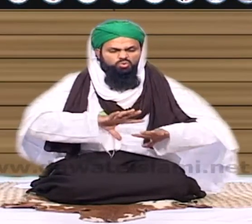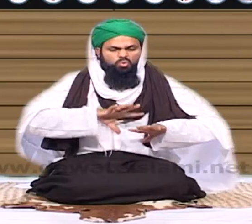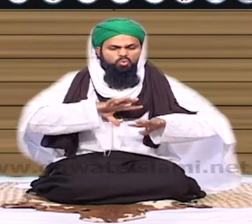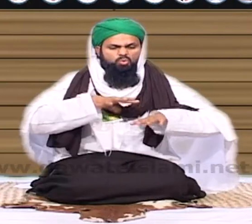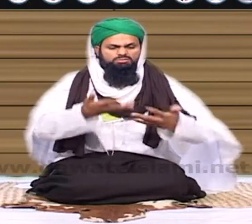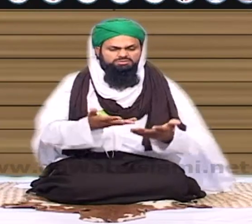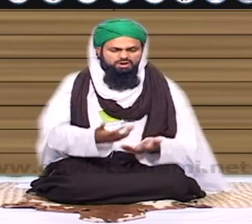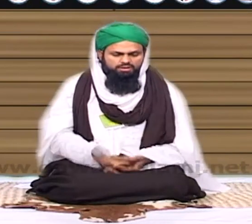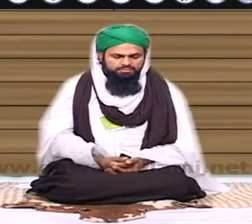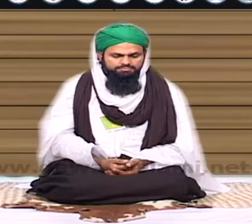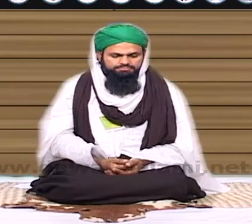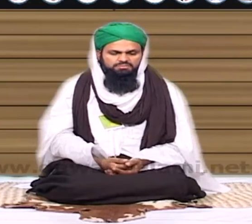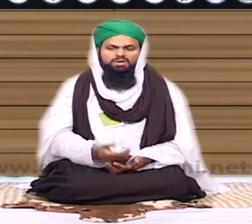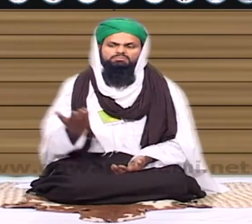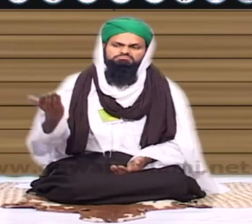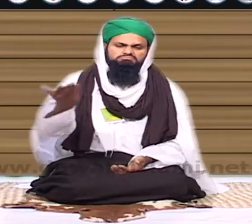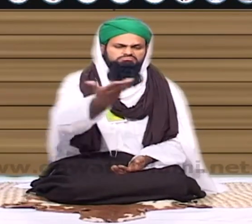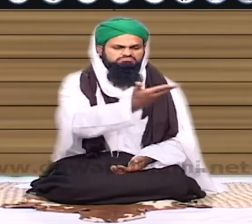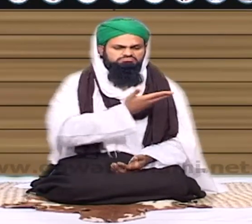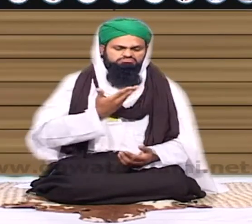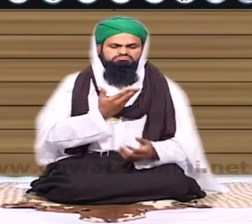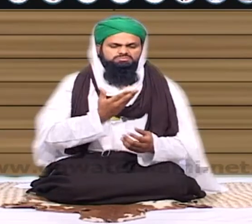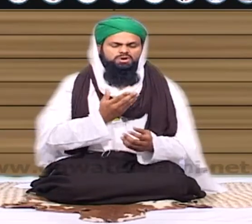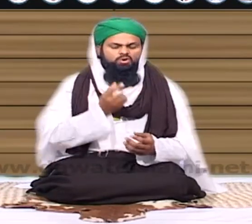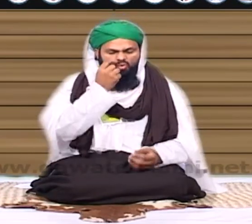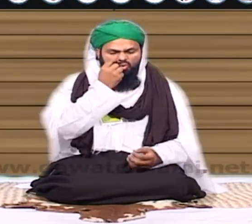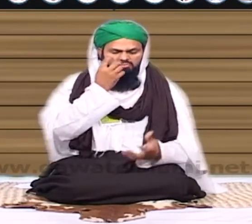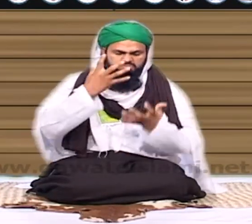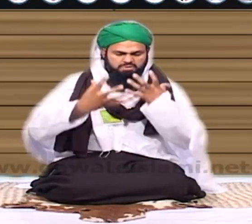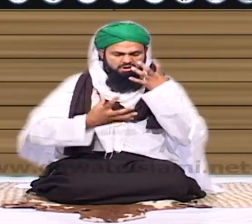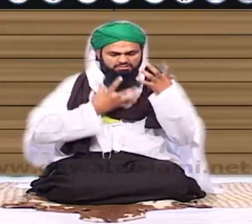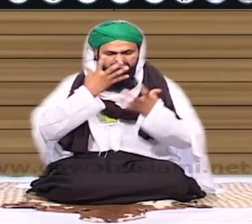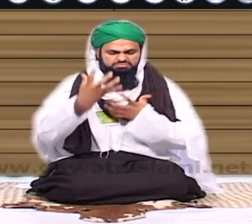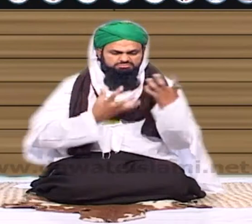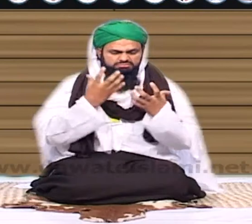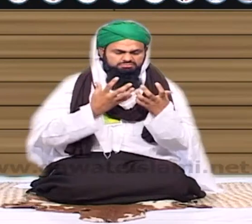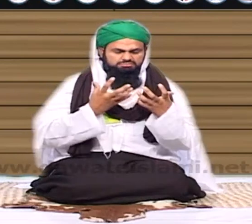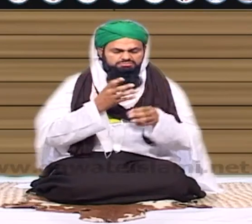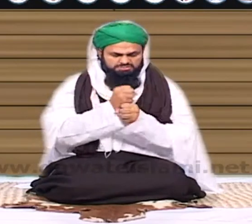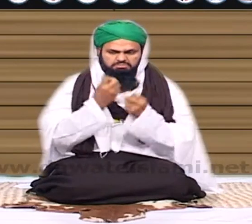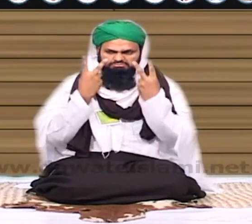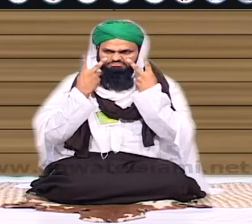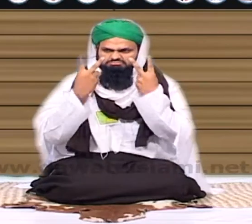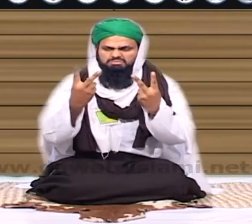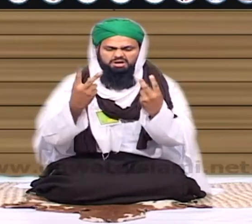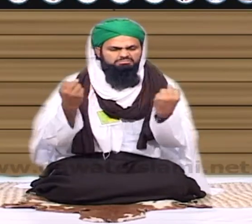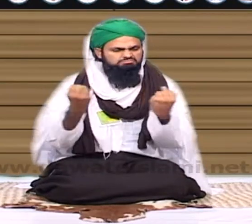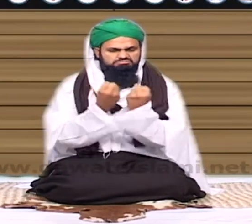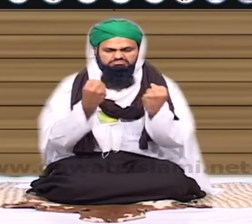کرتے رہتے ہیں کیونے سے ہمارے بشرے میں جو تباہی اور بربادی مجیویت وہ ہم سب پر آشکار ہیں ہم سب پر سائی